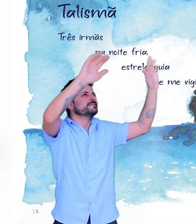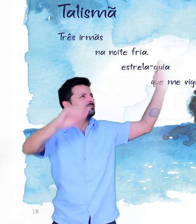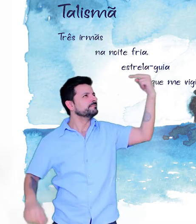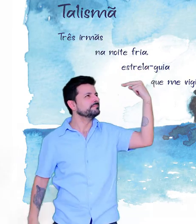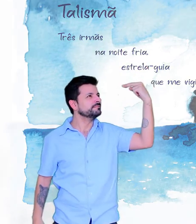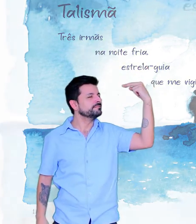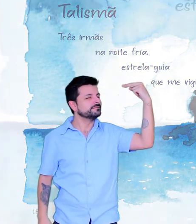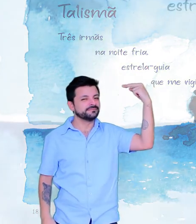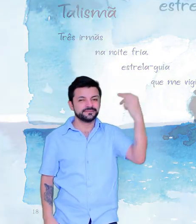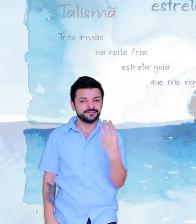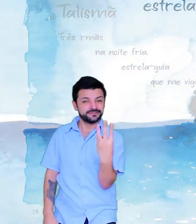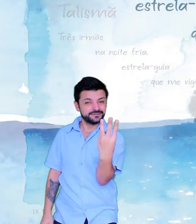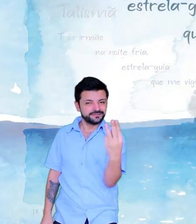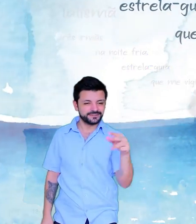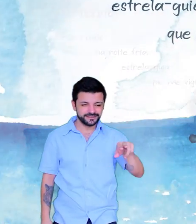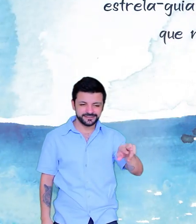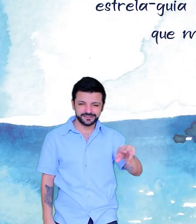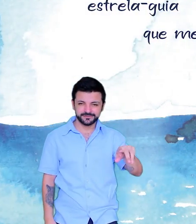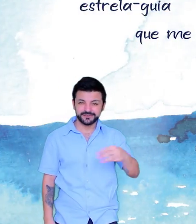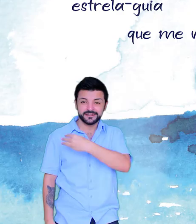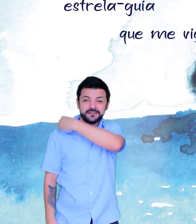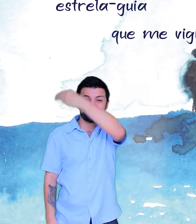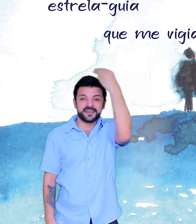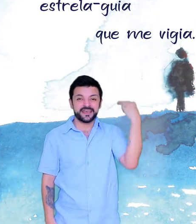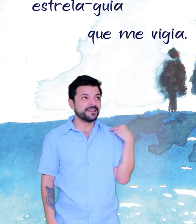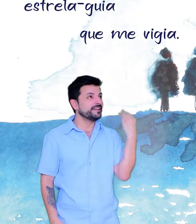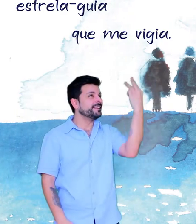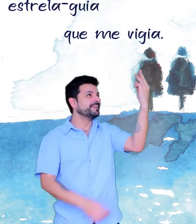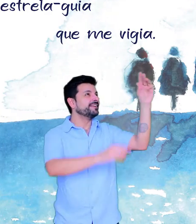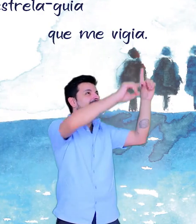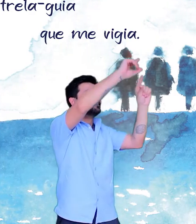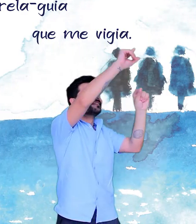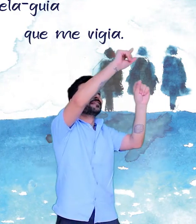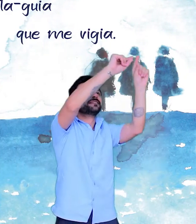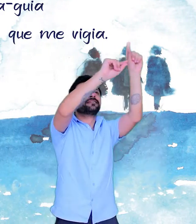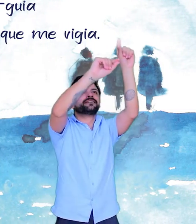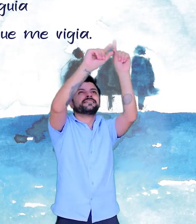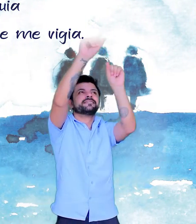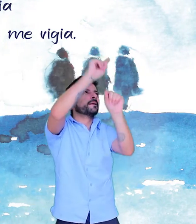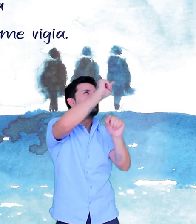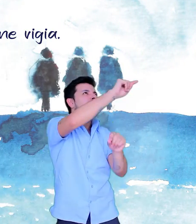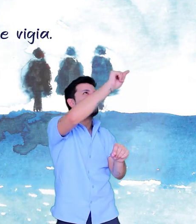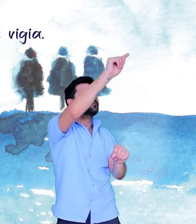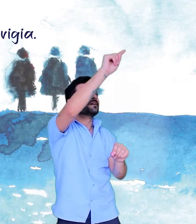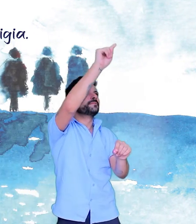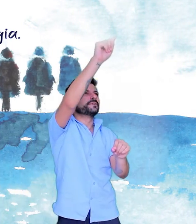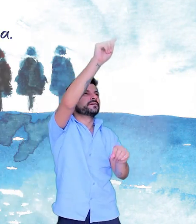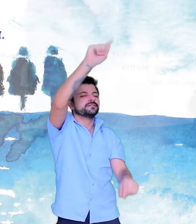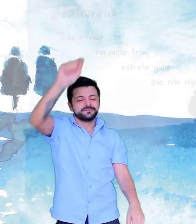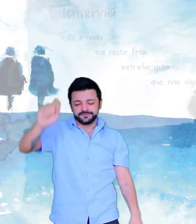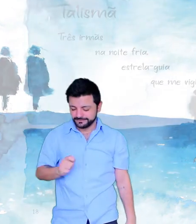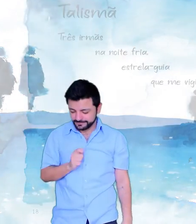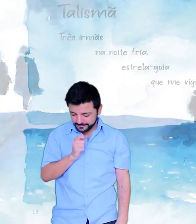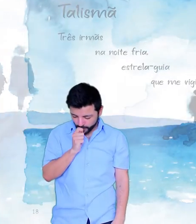Três irmãs Três Marias Talismã na noite fria